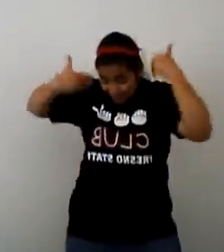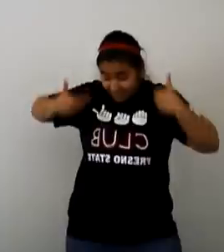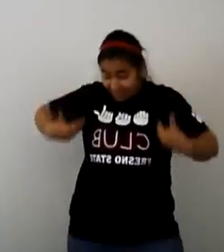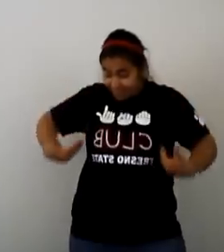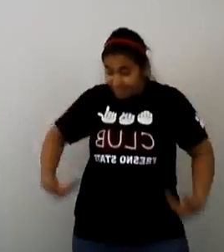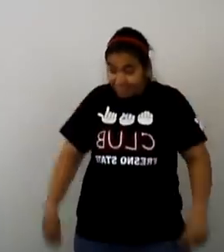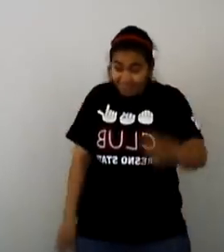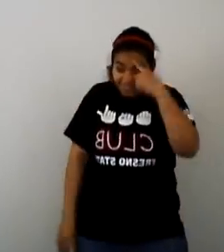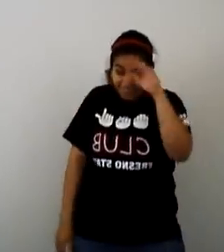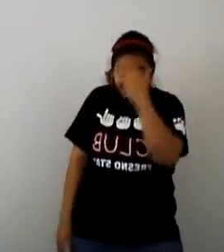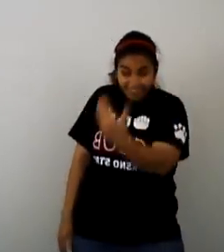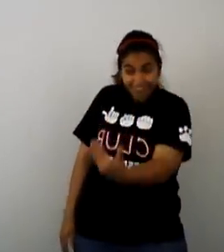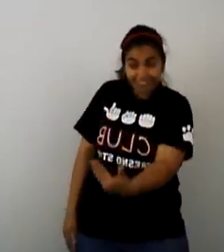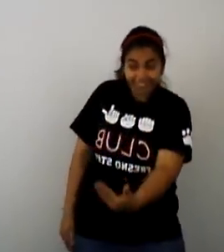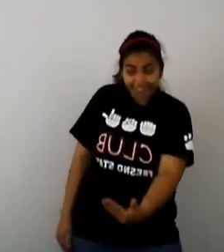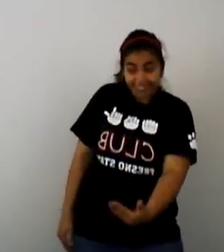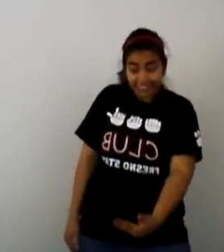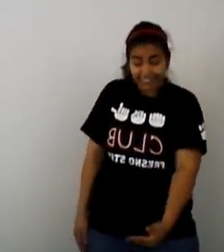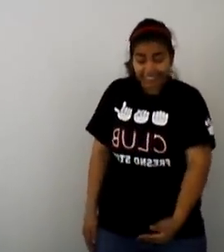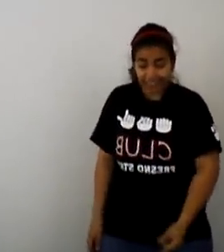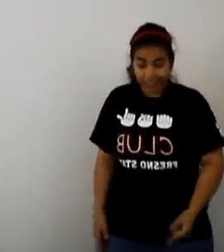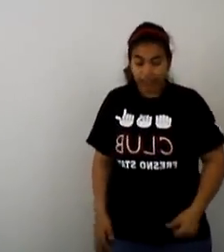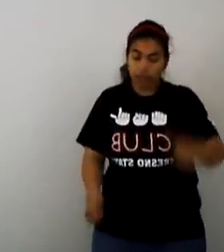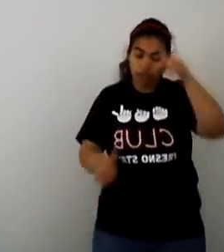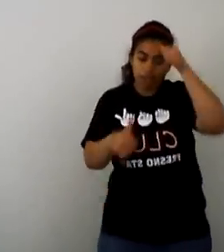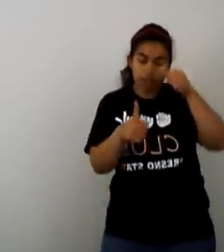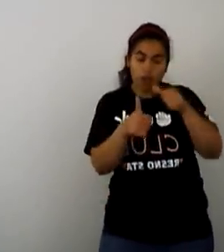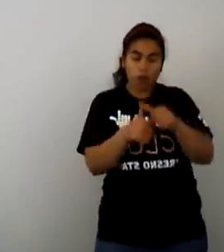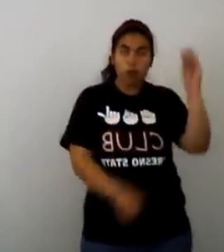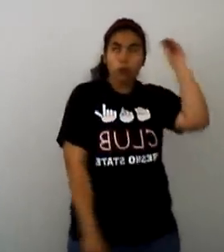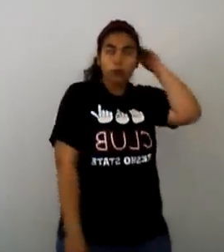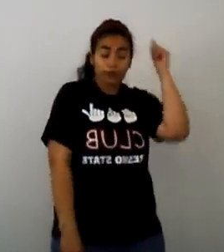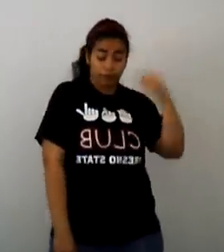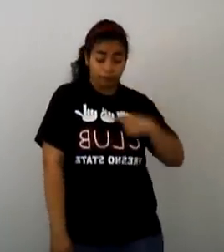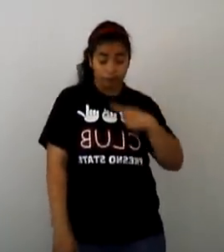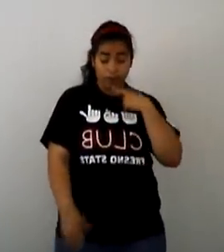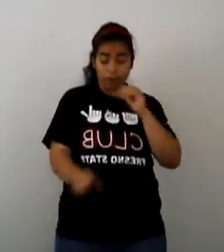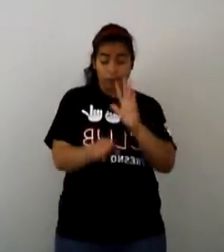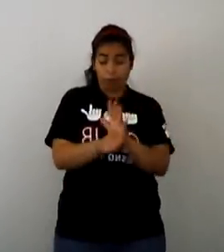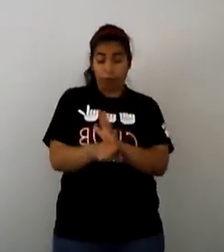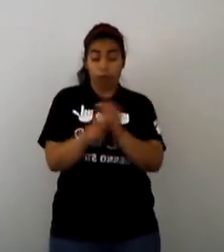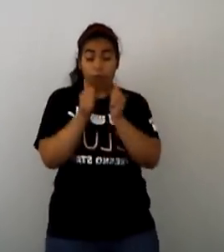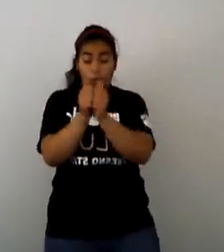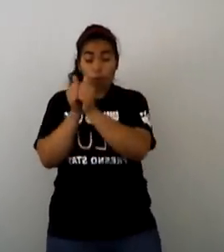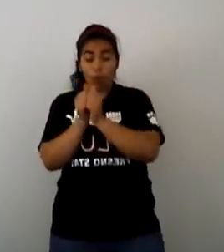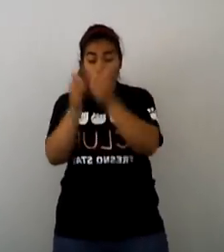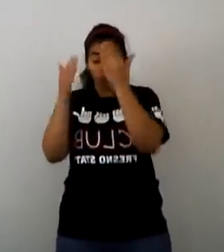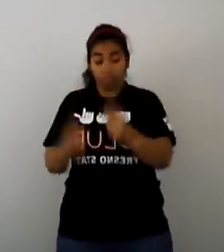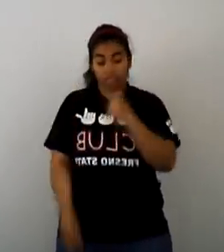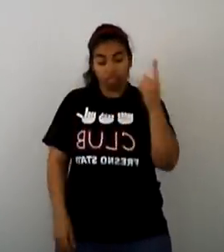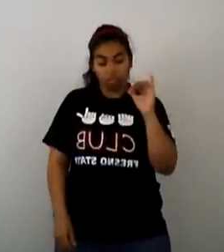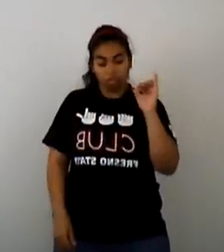Estoy aquí Recuerda que prometí estar contigo Todos los días Hasta el fin del mundo